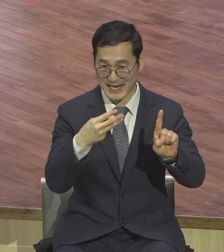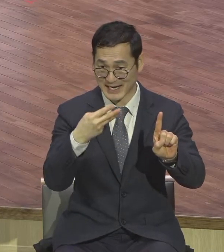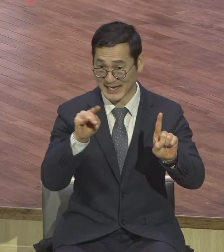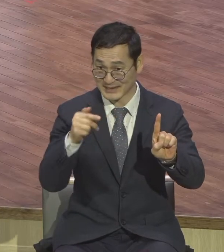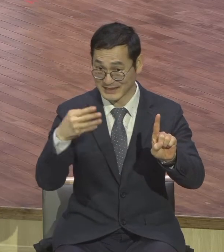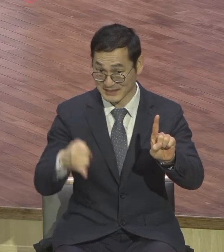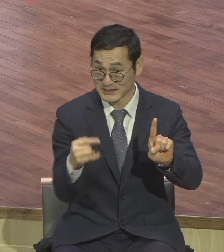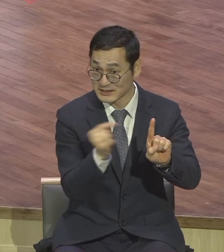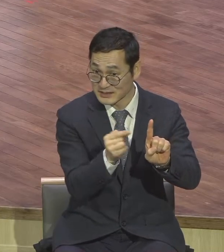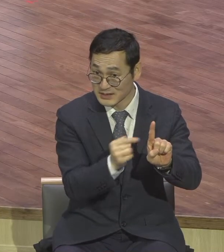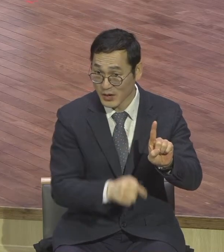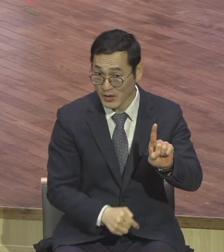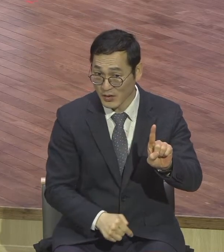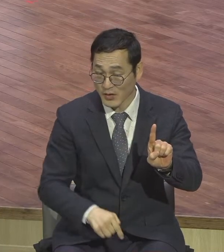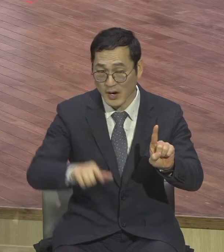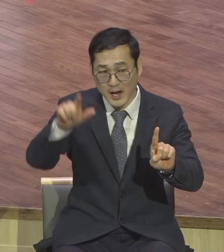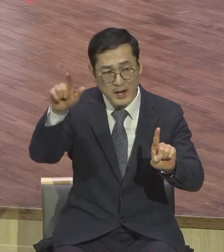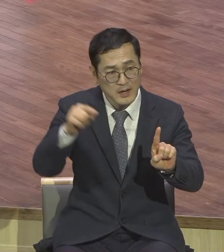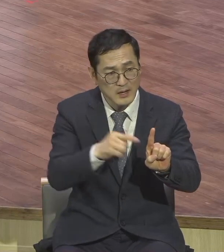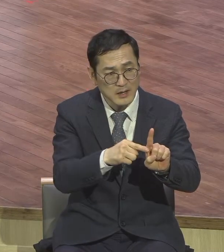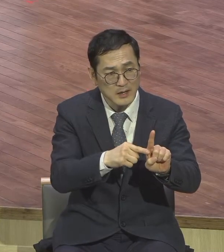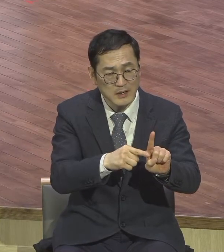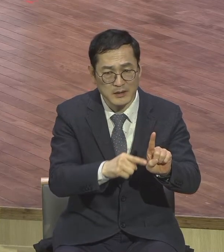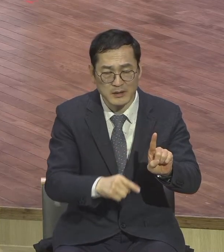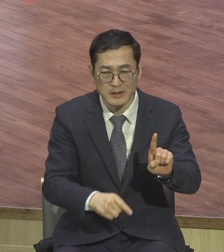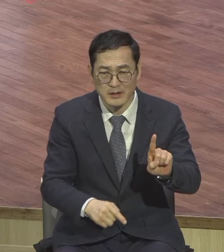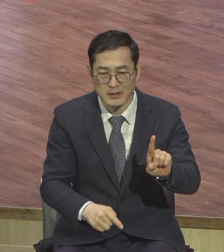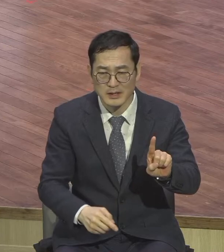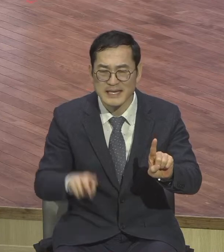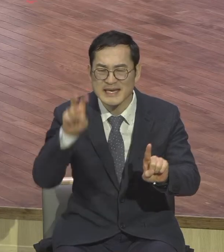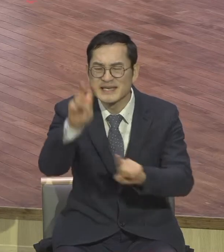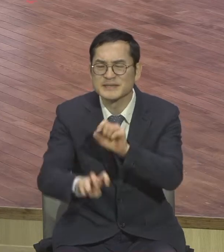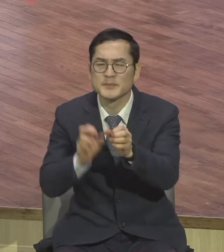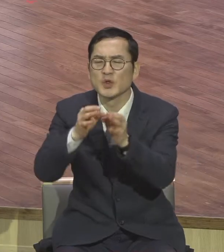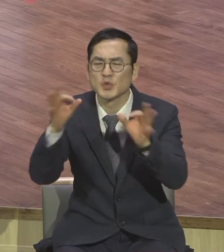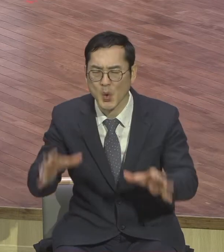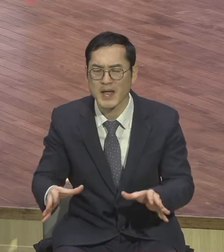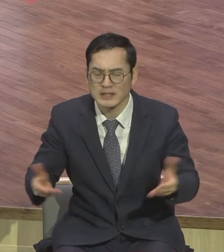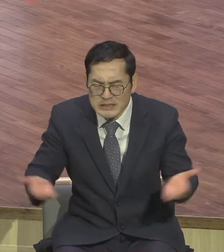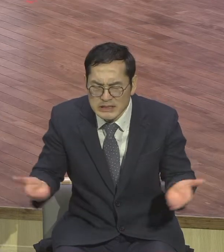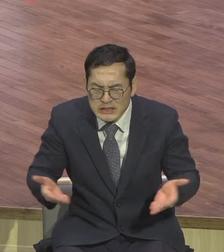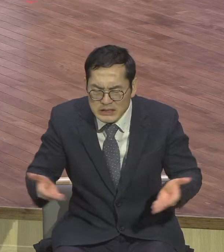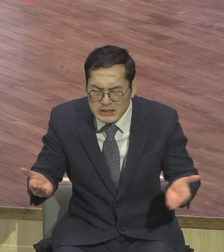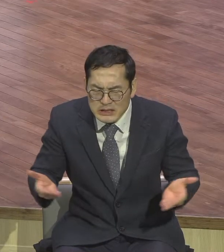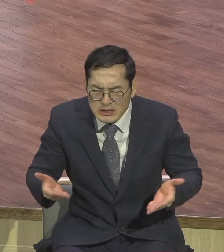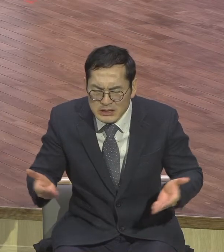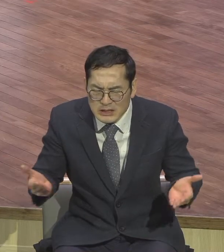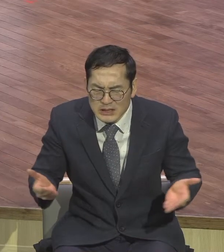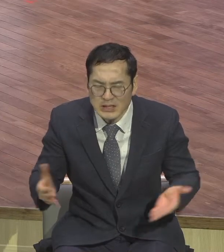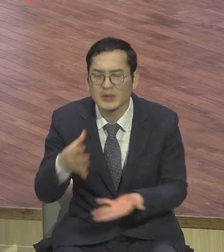값이에요 6,000일이면 20년이에요 한 달란트가 20년 곱하기만 해보세요